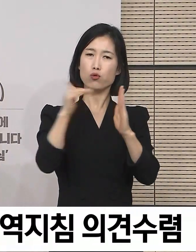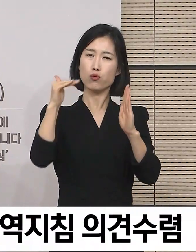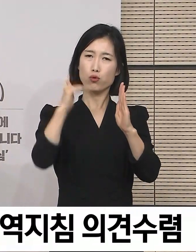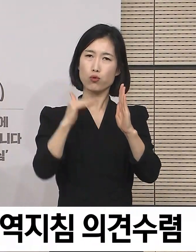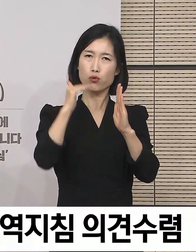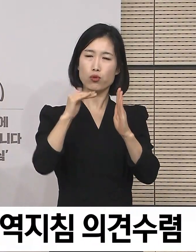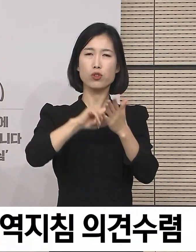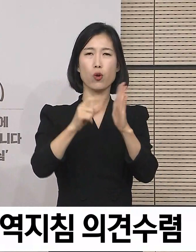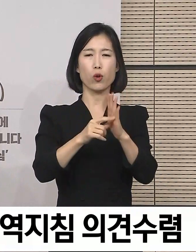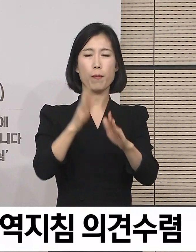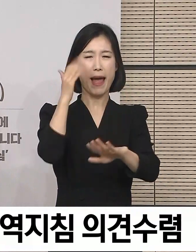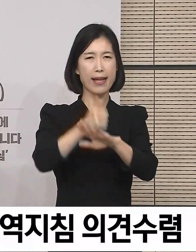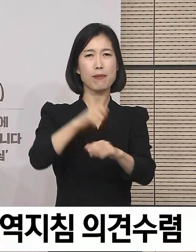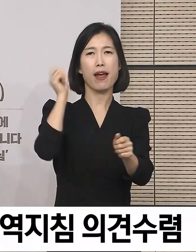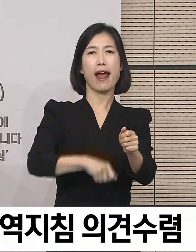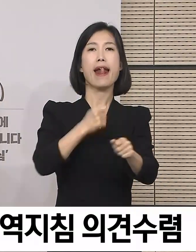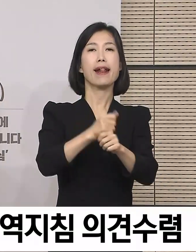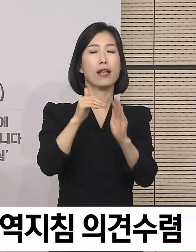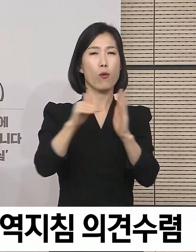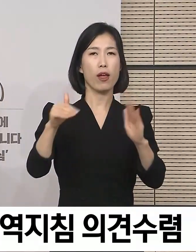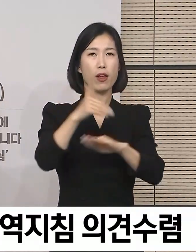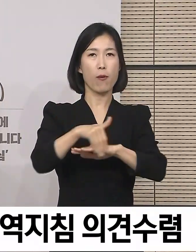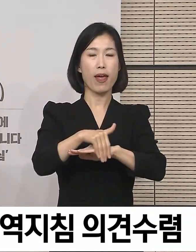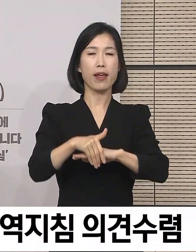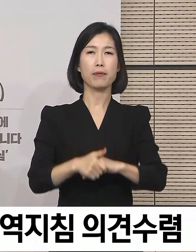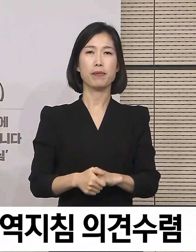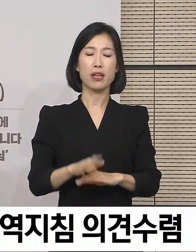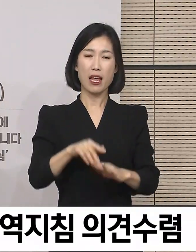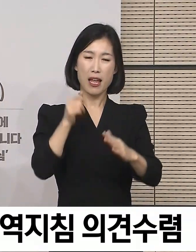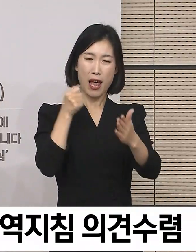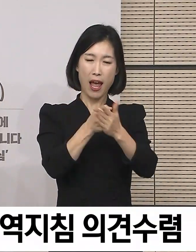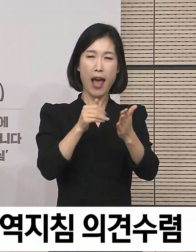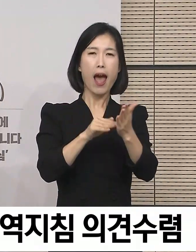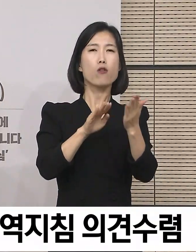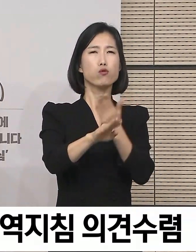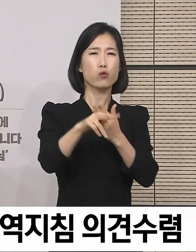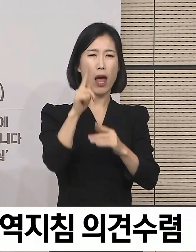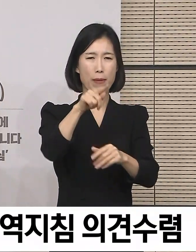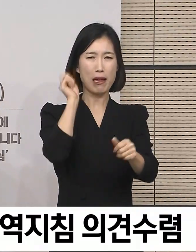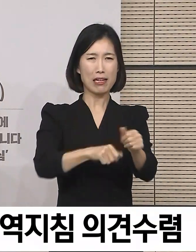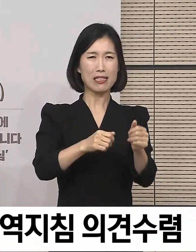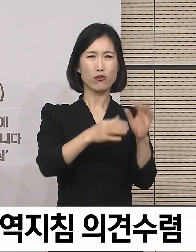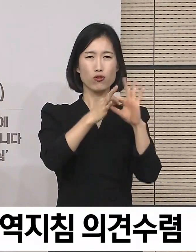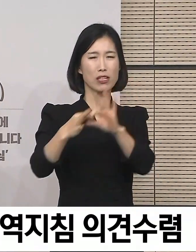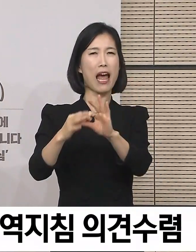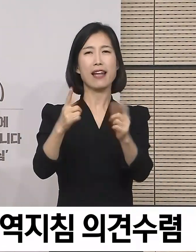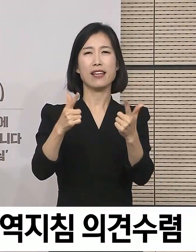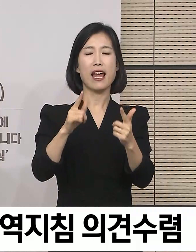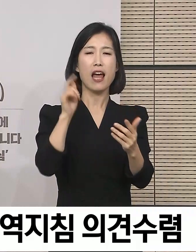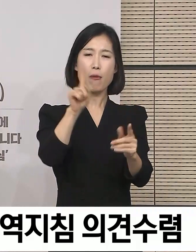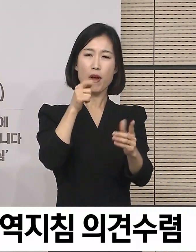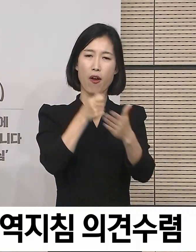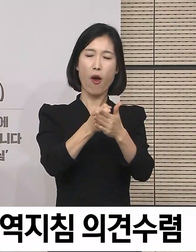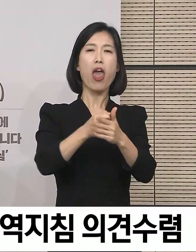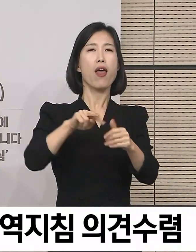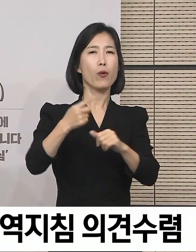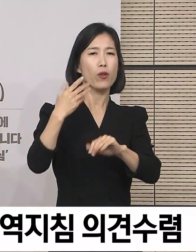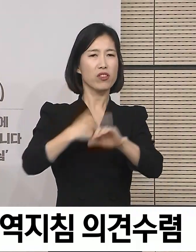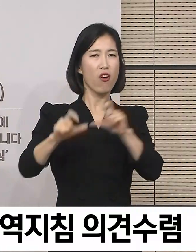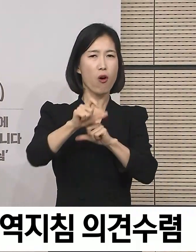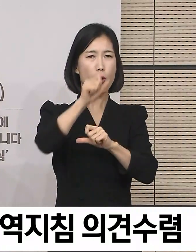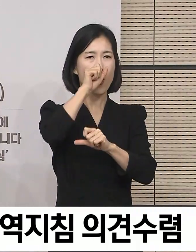지침을 적용한 후에도 현장 적용 상황에 따라 계속해서 검토하고 수정할 가능성을 열어둘